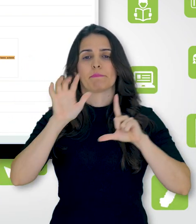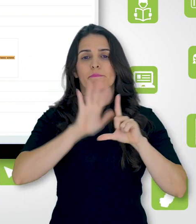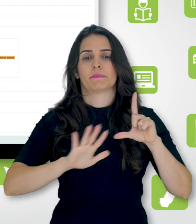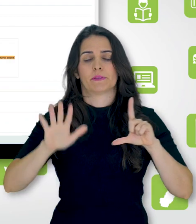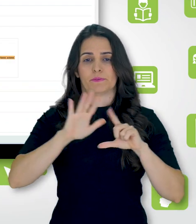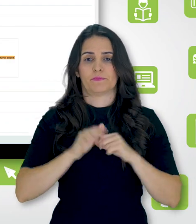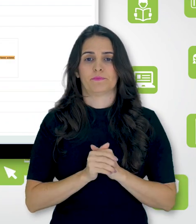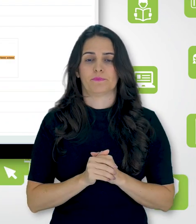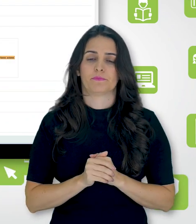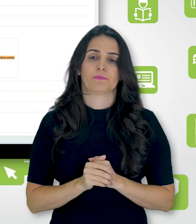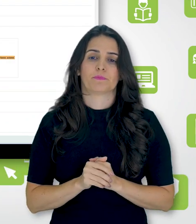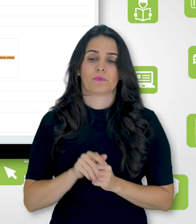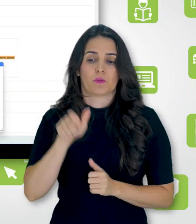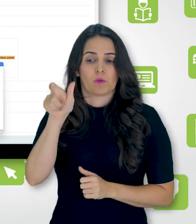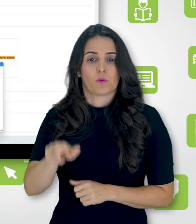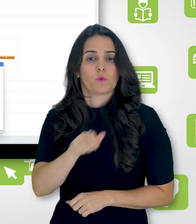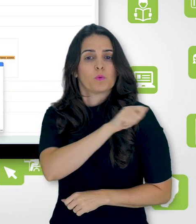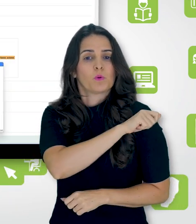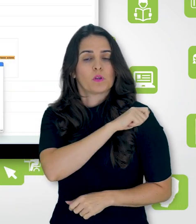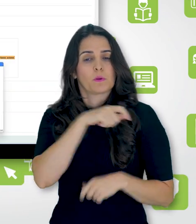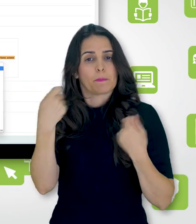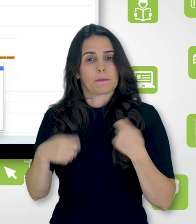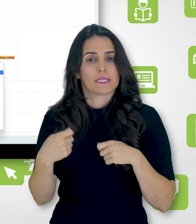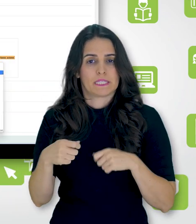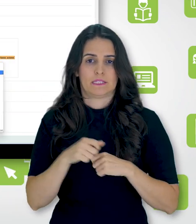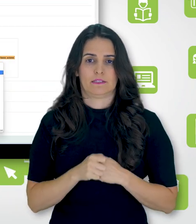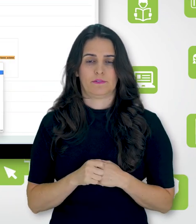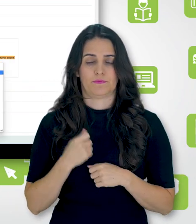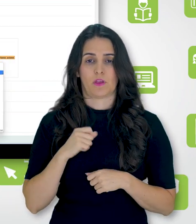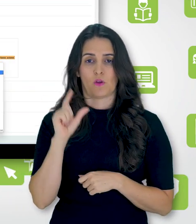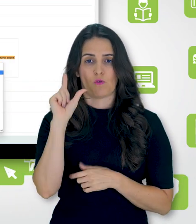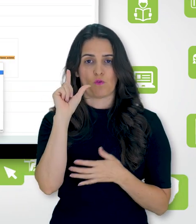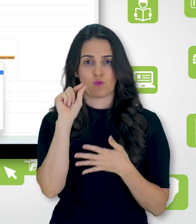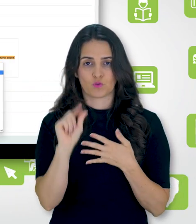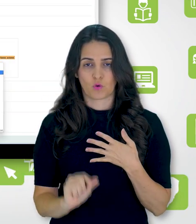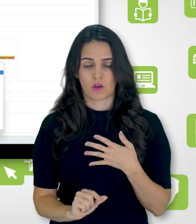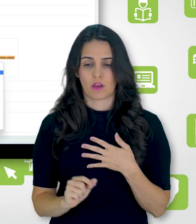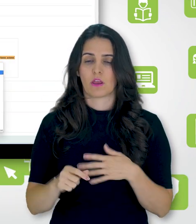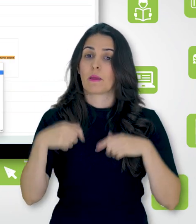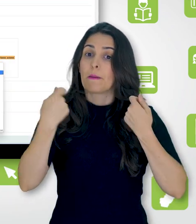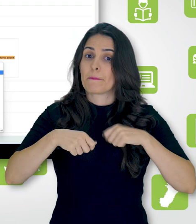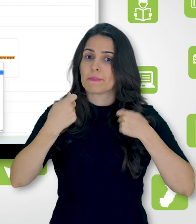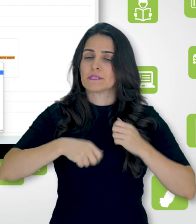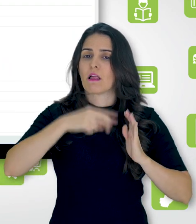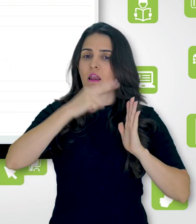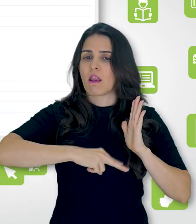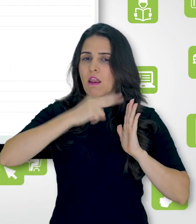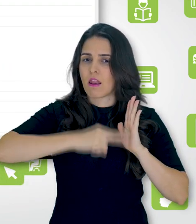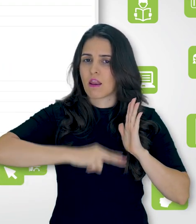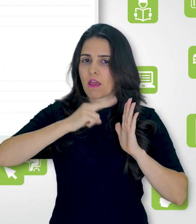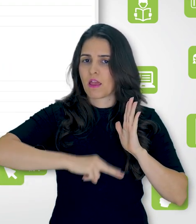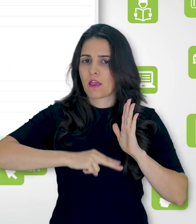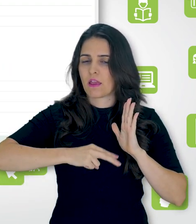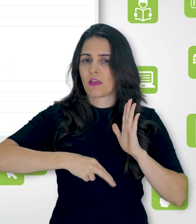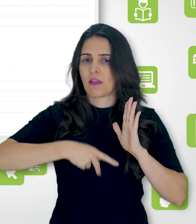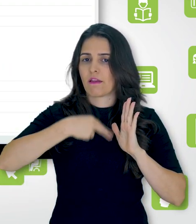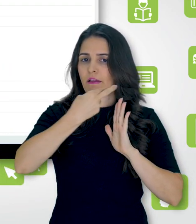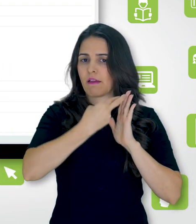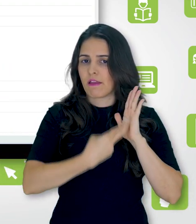conclusão da atividade, eu vou escolher, eu quero que ele tenha lido a página com as orientações da prática 1,